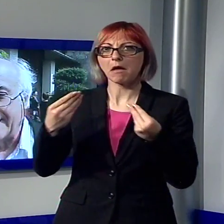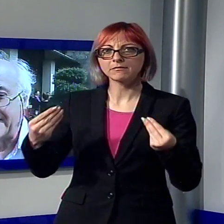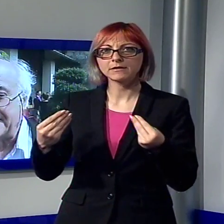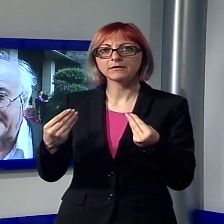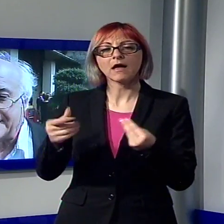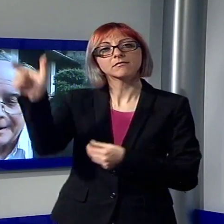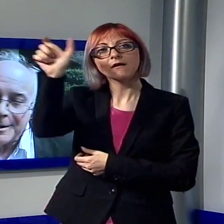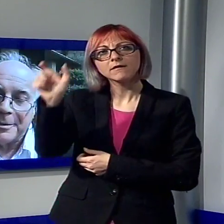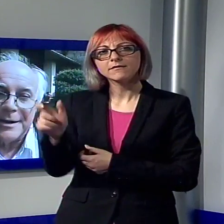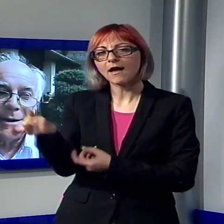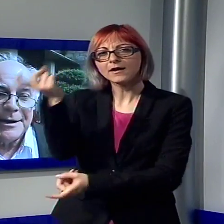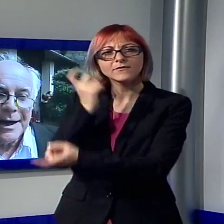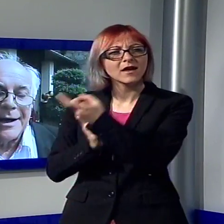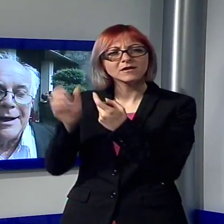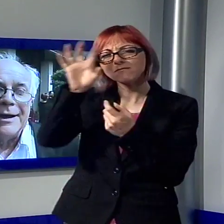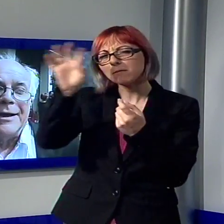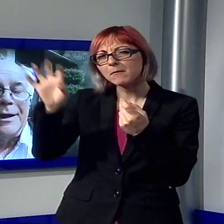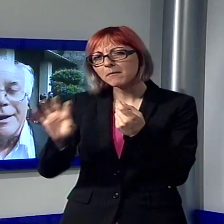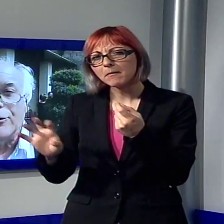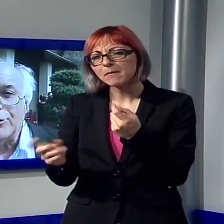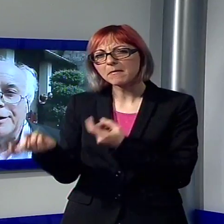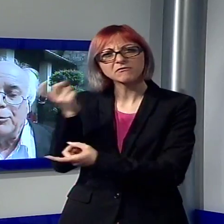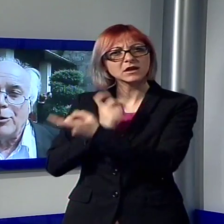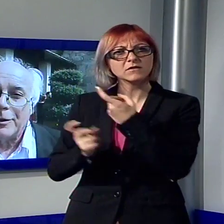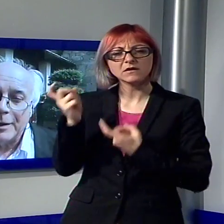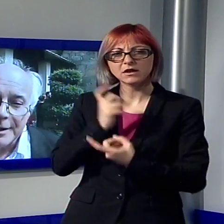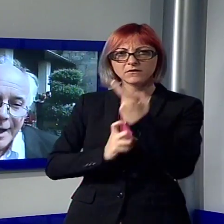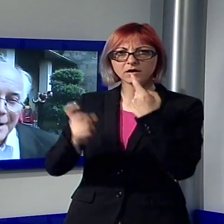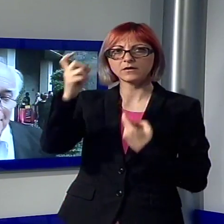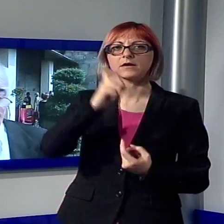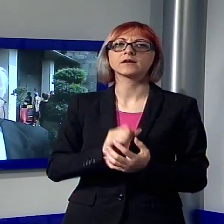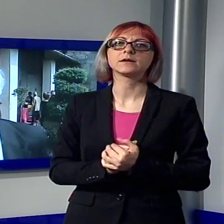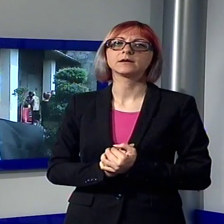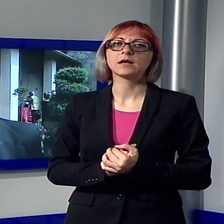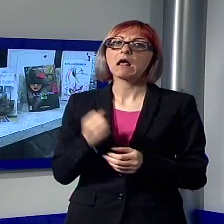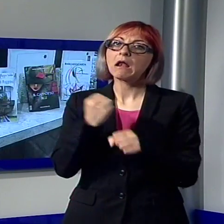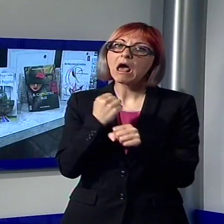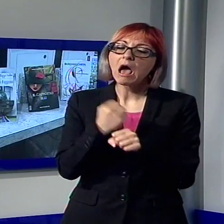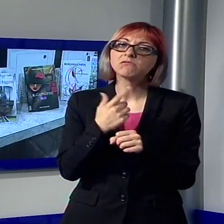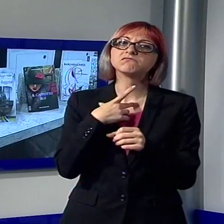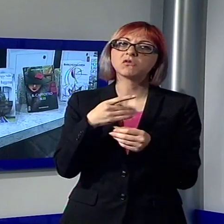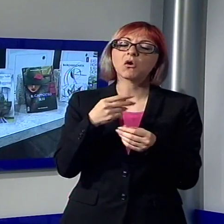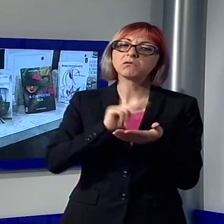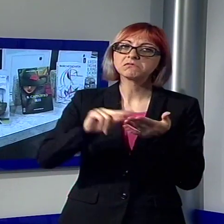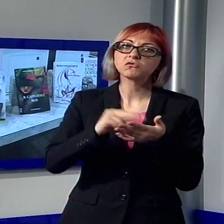tante parti d'Italia, lavori di buona qualità, in alcuni casi anche di eccellente qualità.